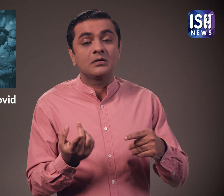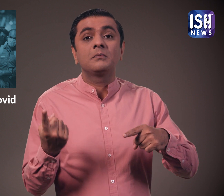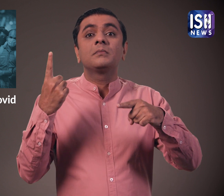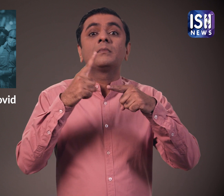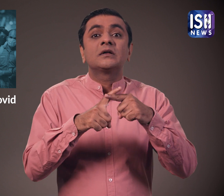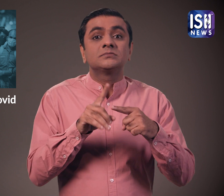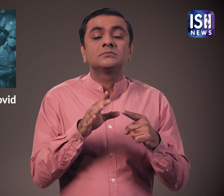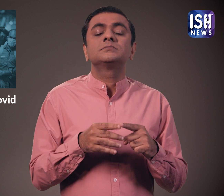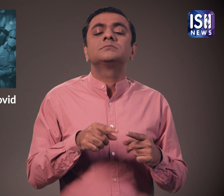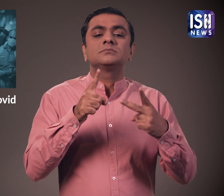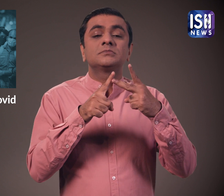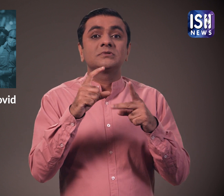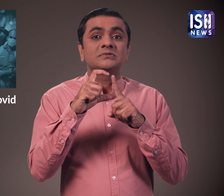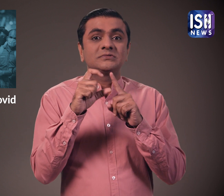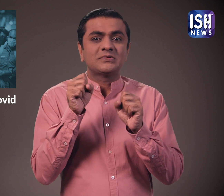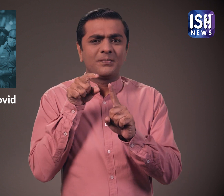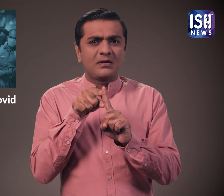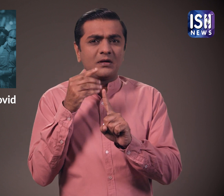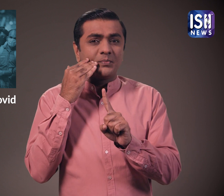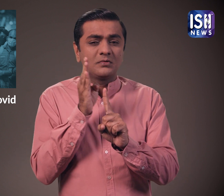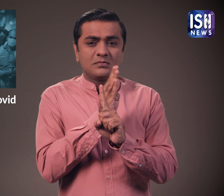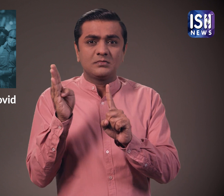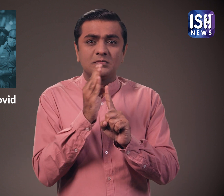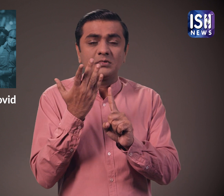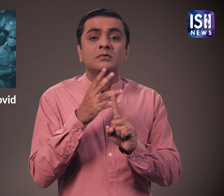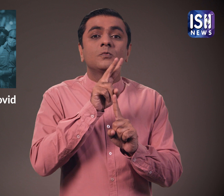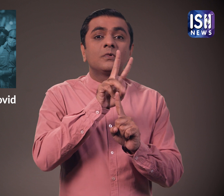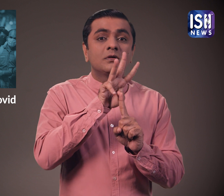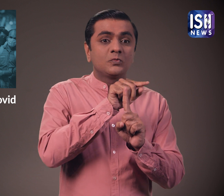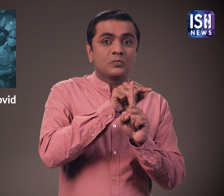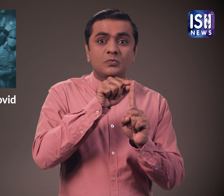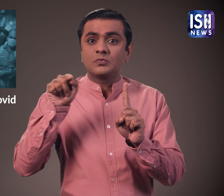23 से 26 दिसंबर 2022 के बीच हवाई अड़ों पर